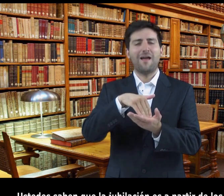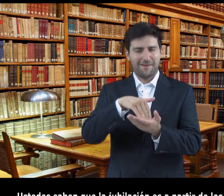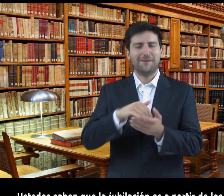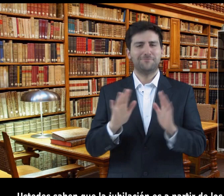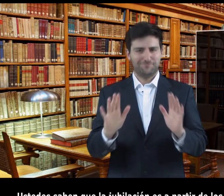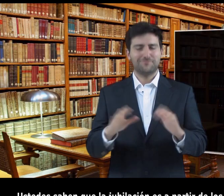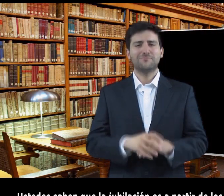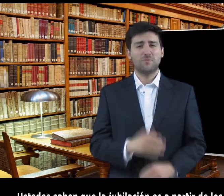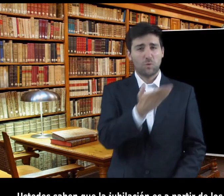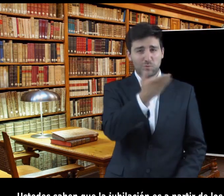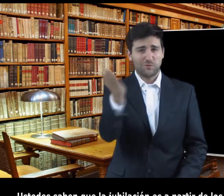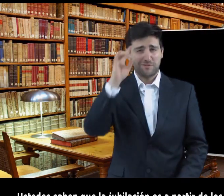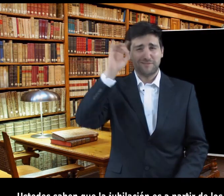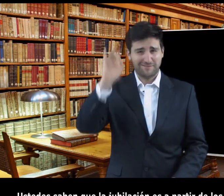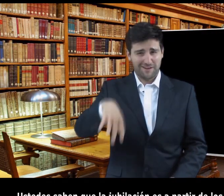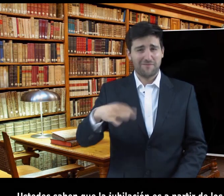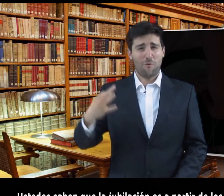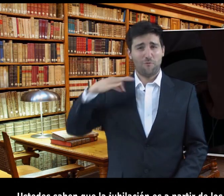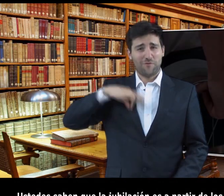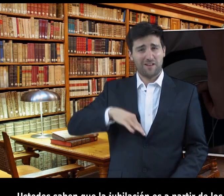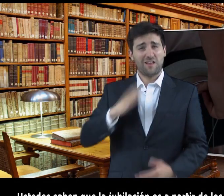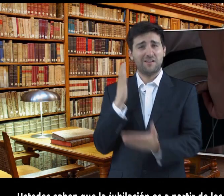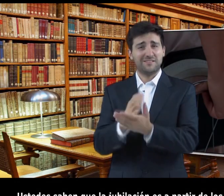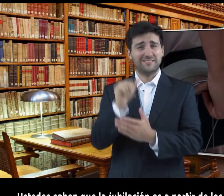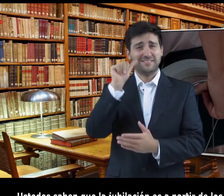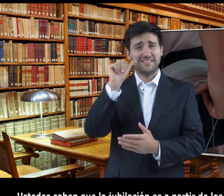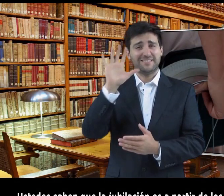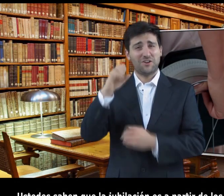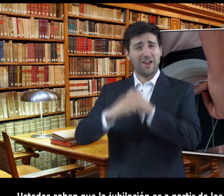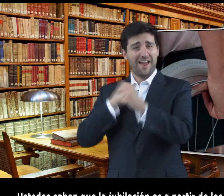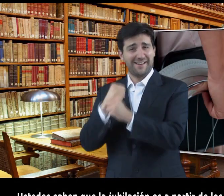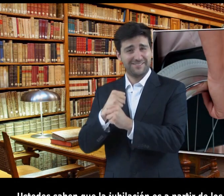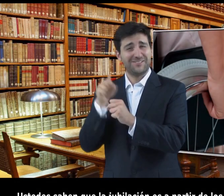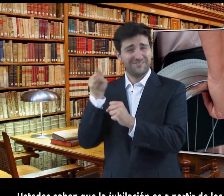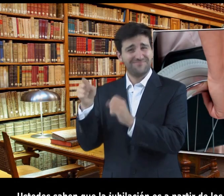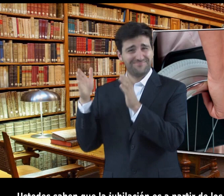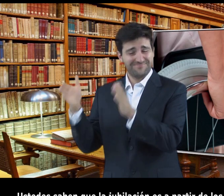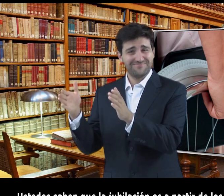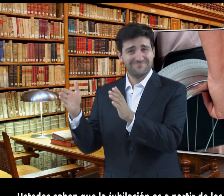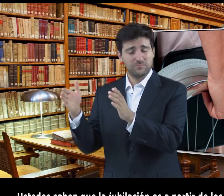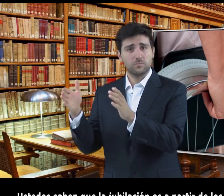Ustedes saben que la jubilación es a partir de los 65 años, pero si una persona sufre una enfermedad